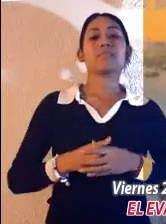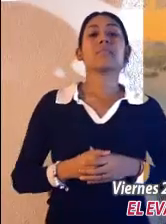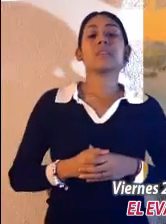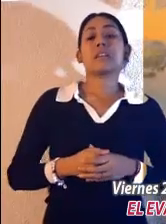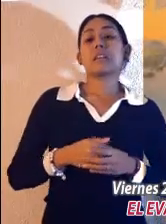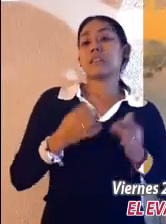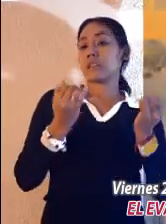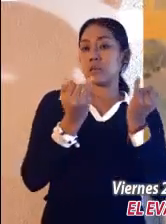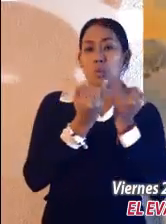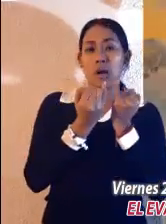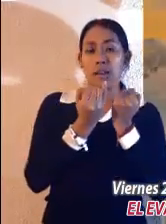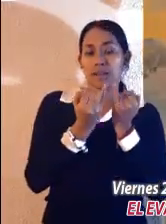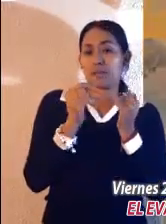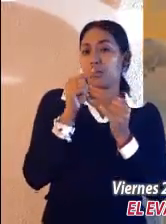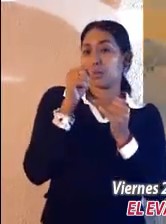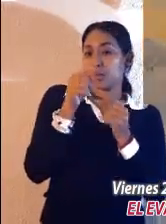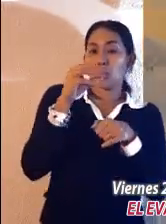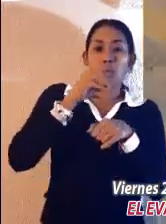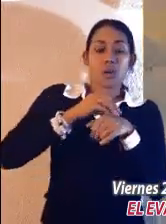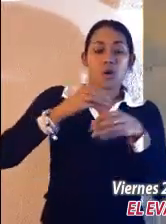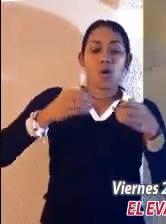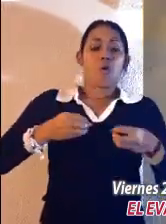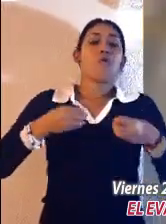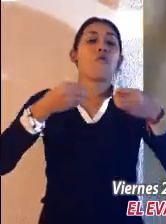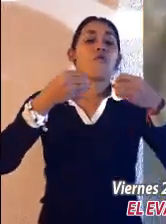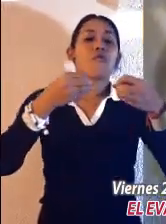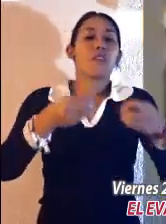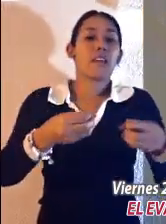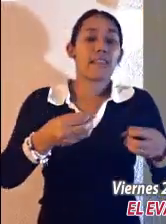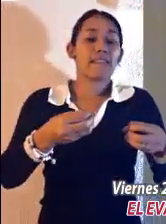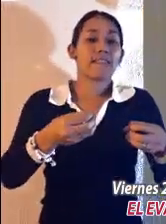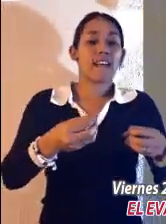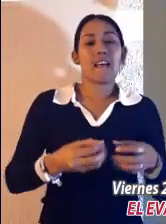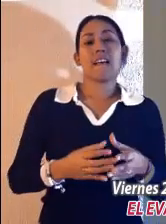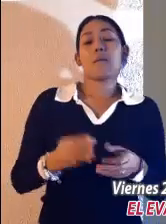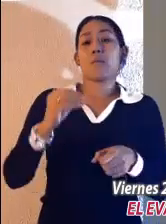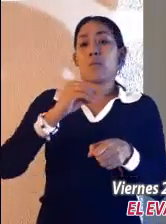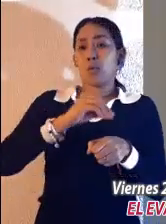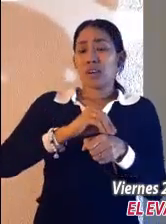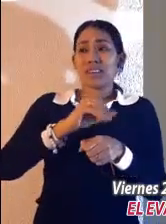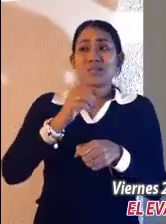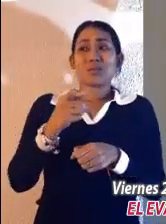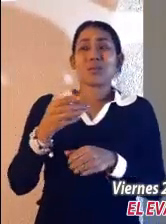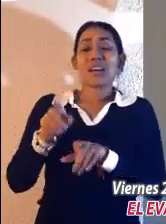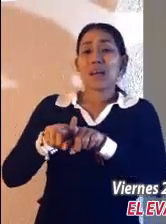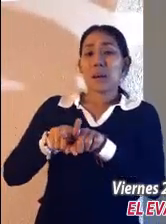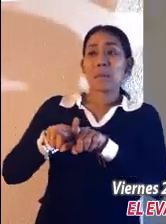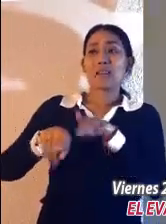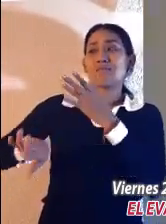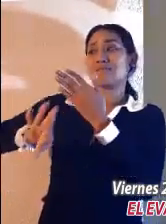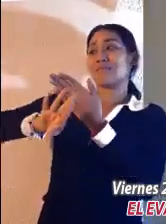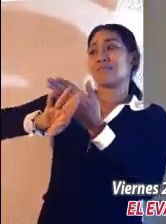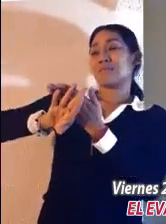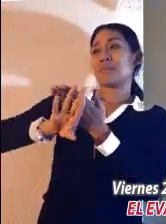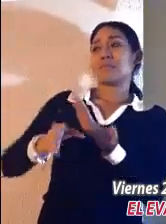tanto, si cuando vas a poner tu ofrenda sobre el altar, te acuerdas allí mismo de que tu hermano tiene alguna queja contra ti,